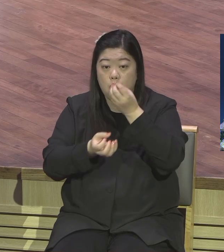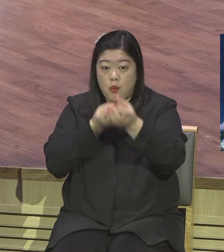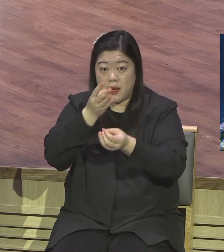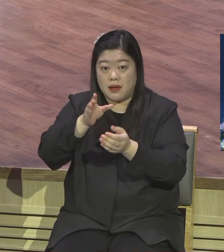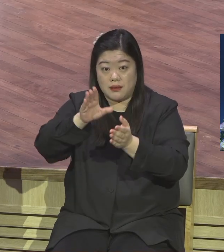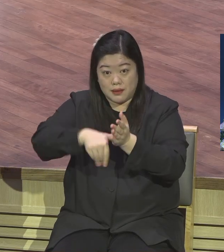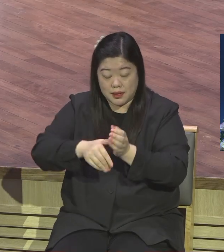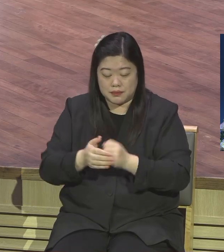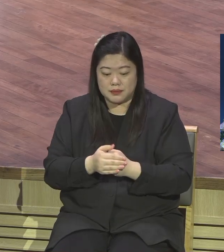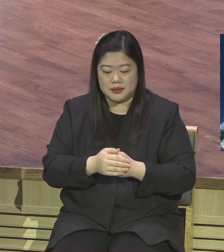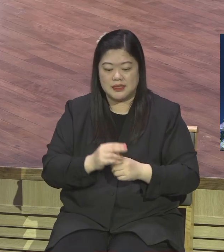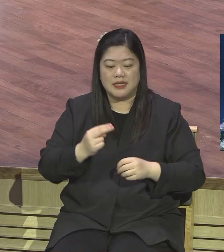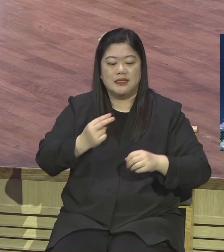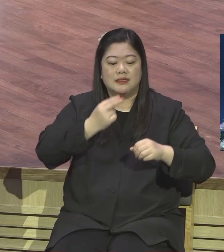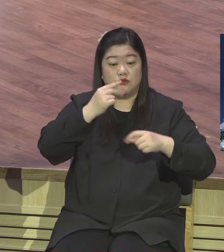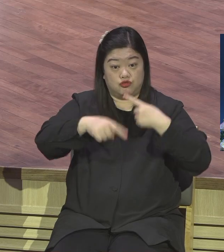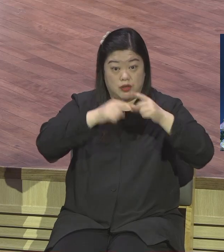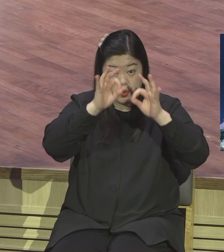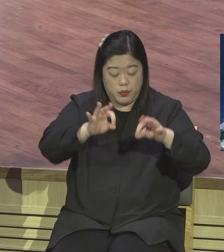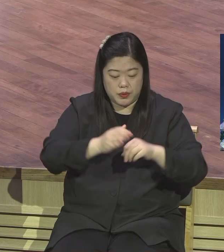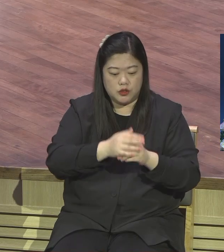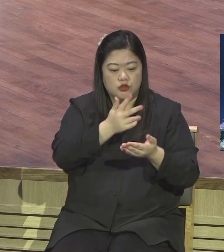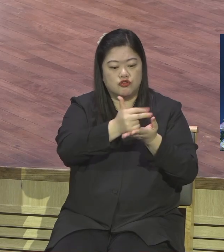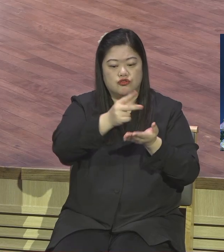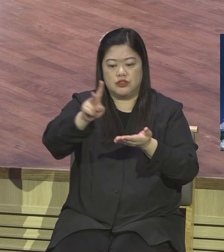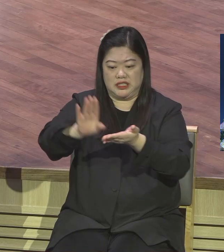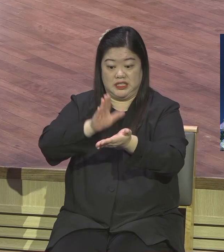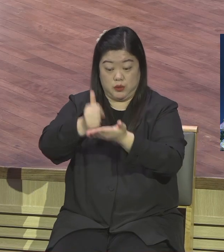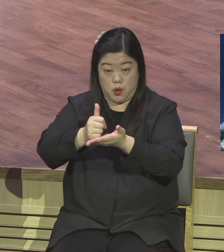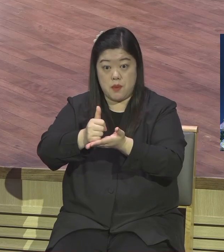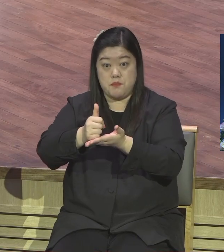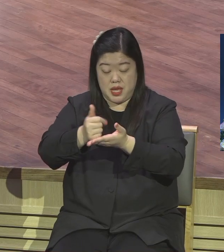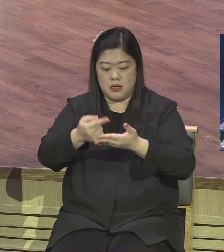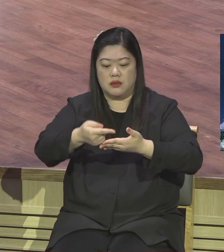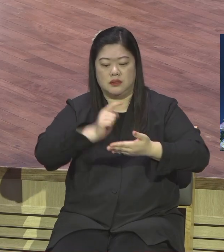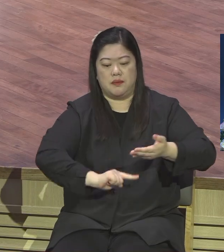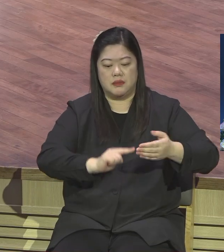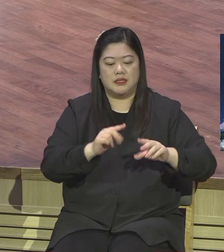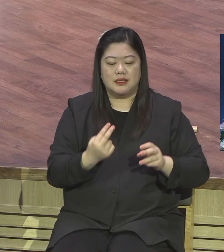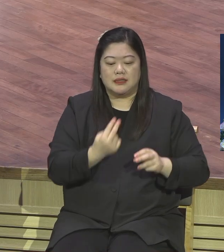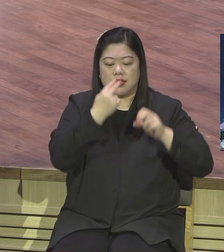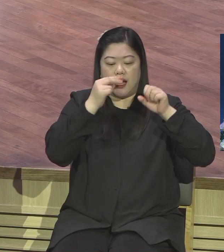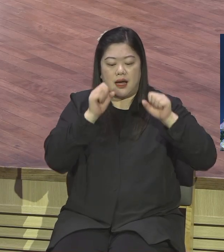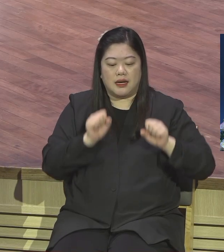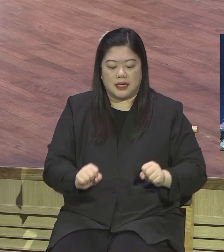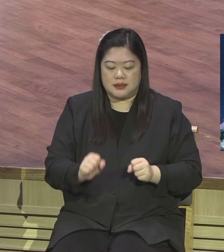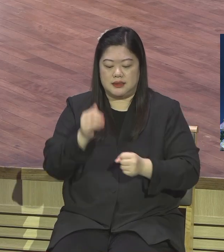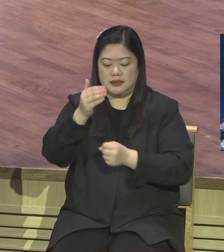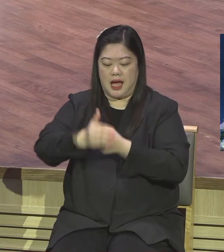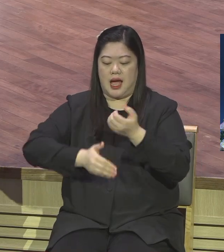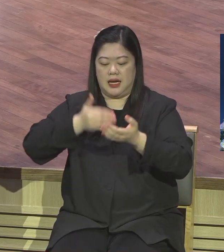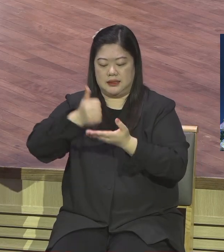아들이라는 고백을 눈여겨봐야 돼요 베드로는 예수님은 그리스도라는 고백만 한 것이 아니에요